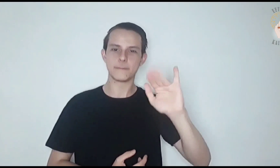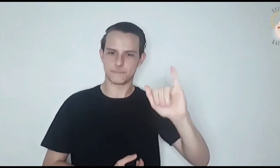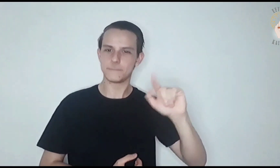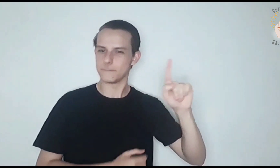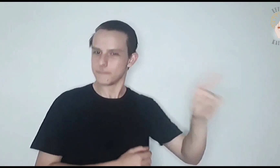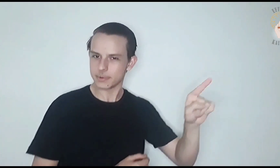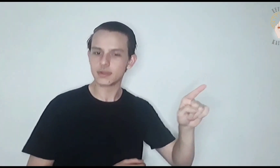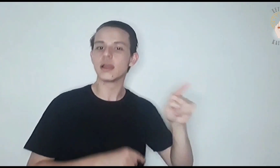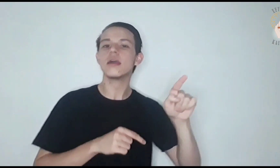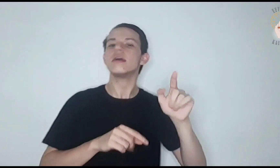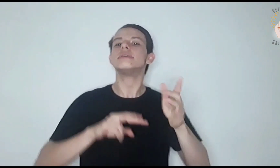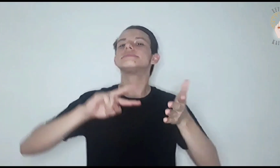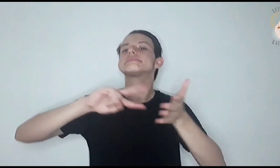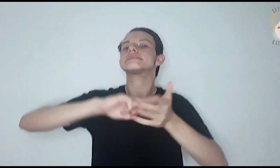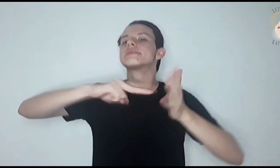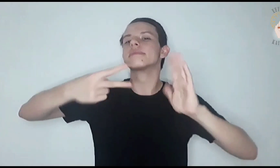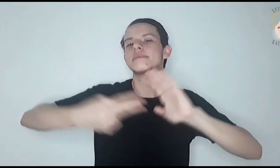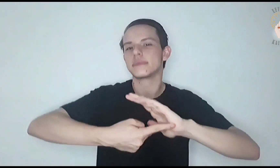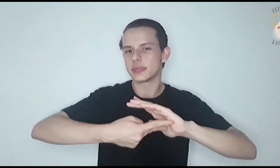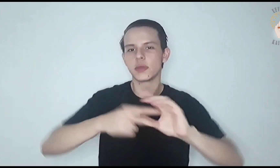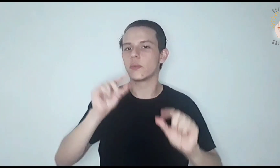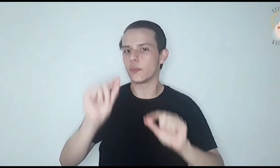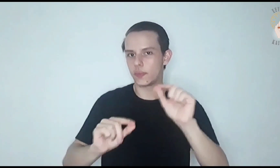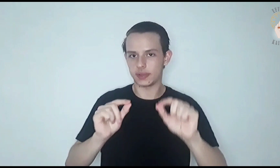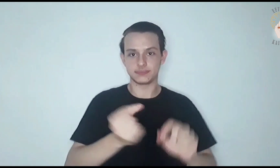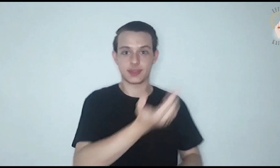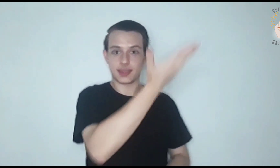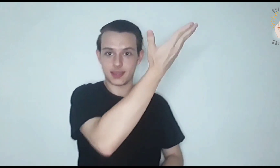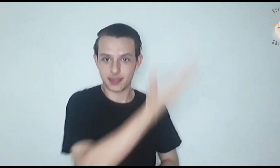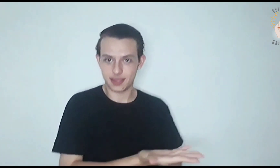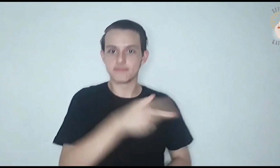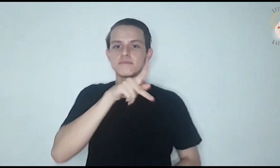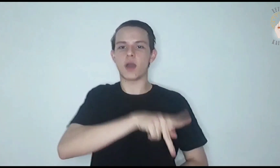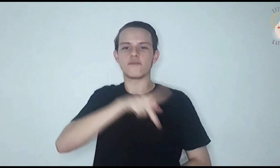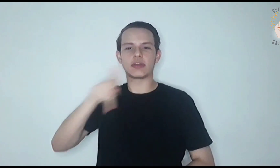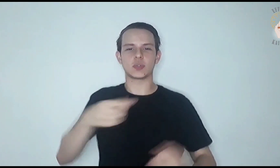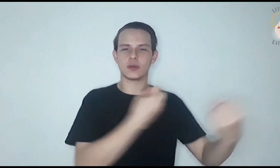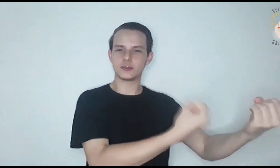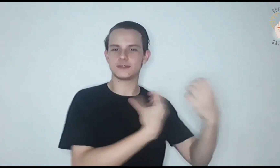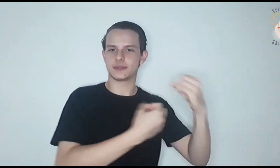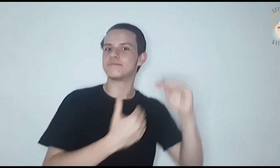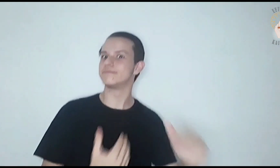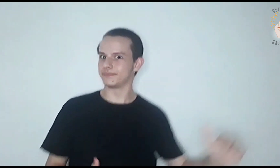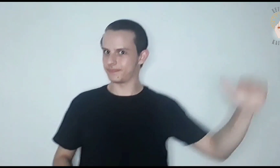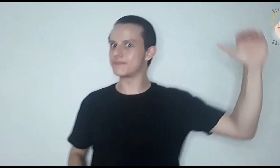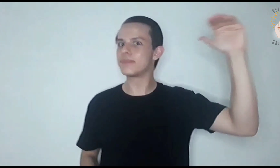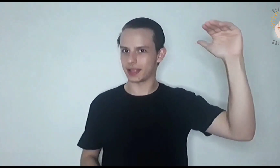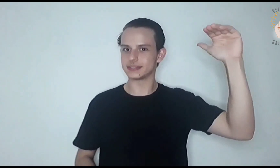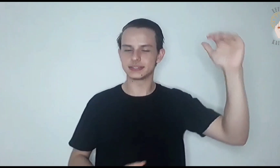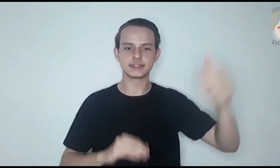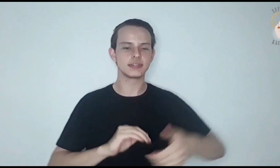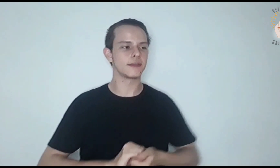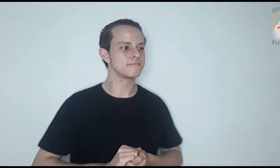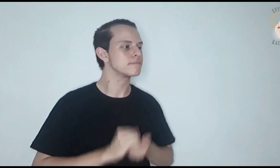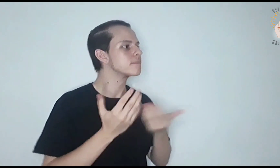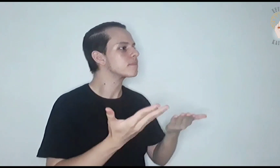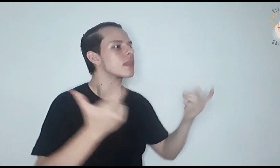procurando? Eles disseram, Rabi, que quer dizer mestre, onde moras?